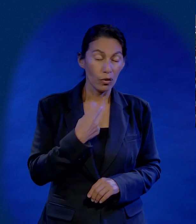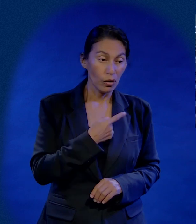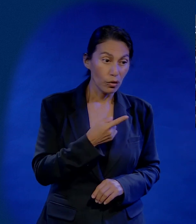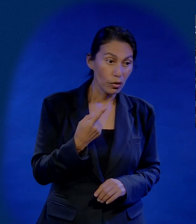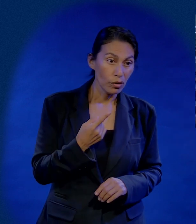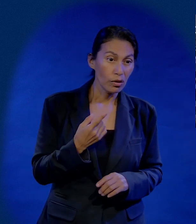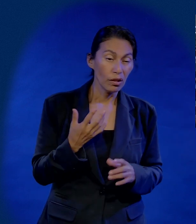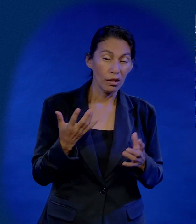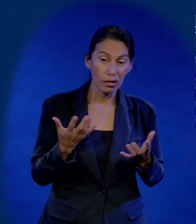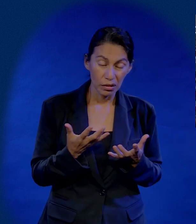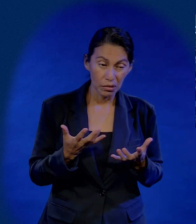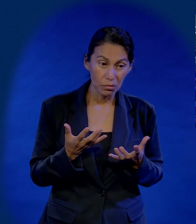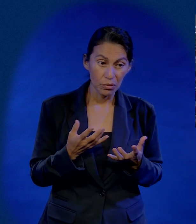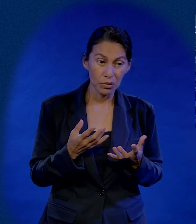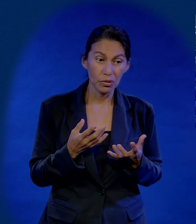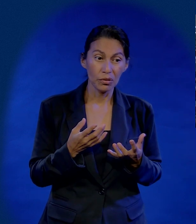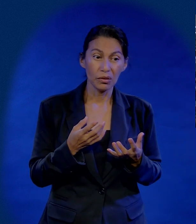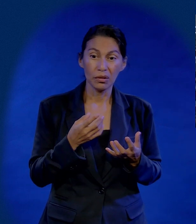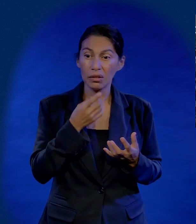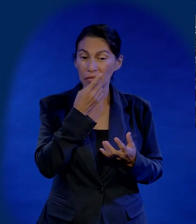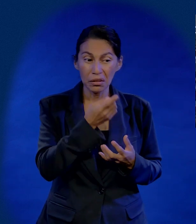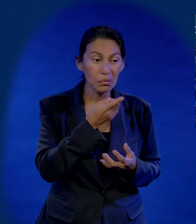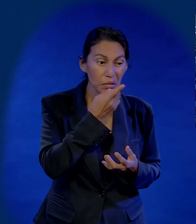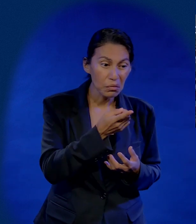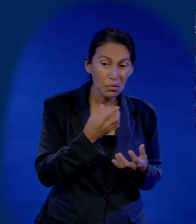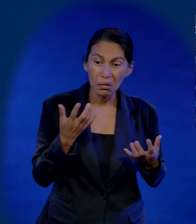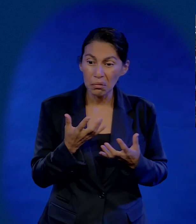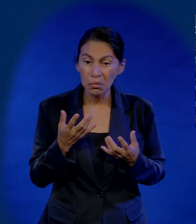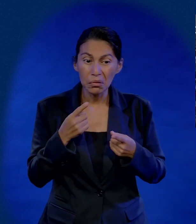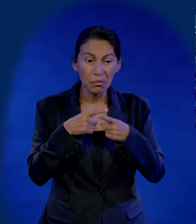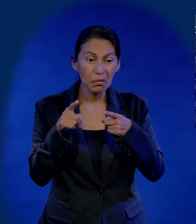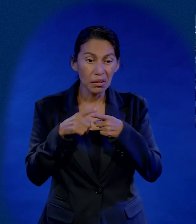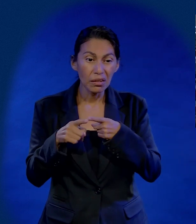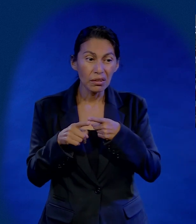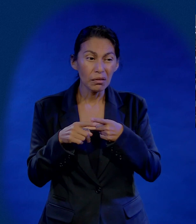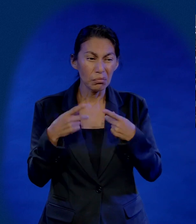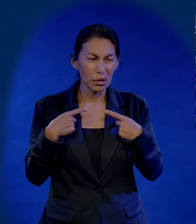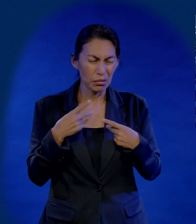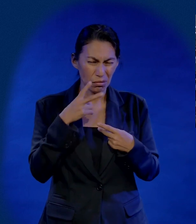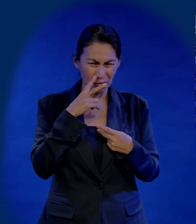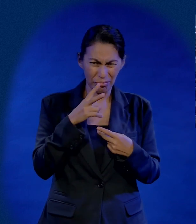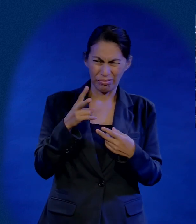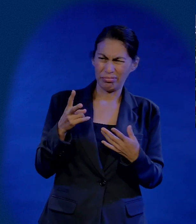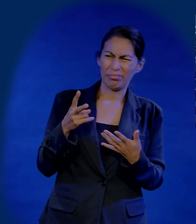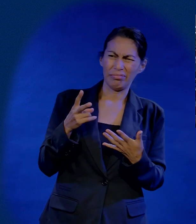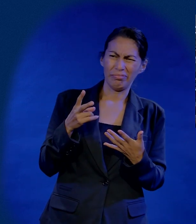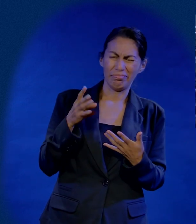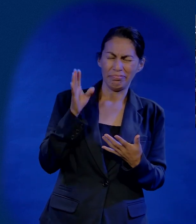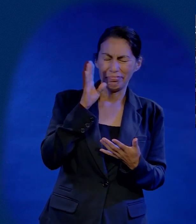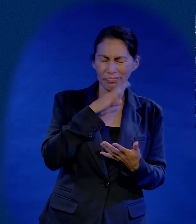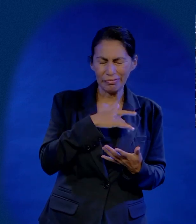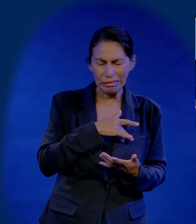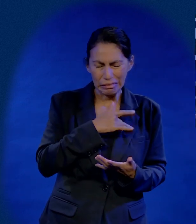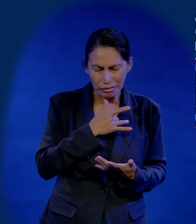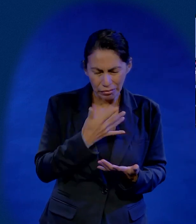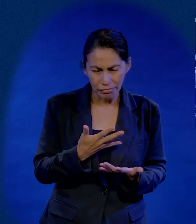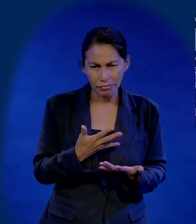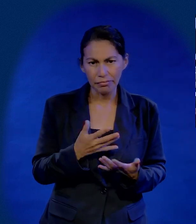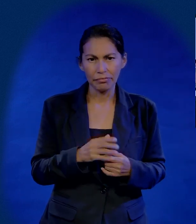que pensamos, causa un daño terrible en las personas. Terrible. En todos nosotros,